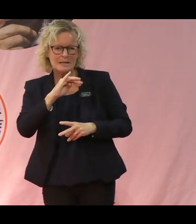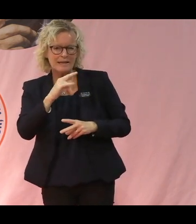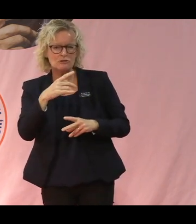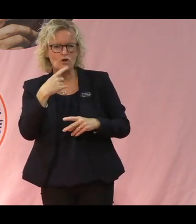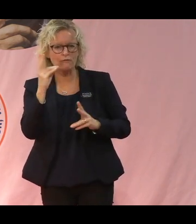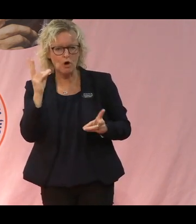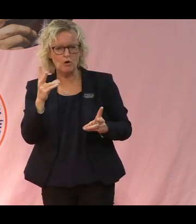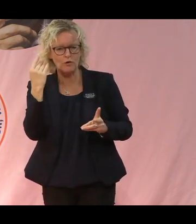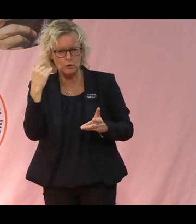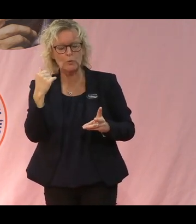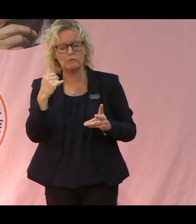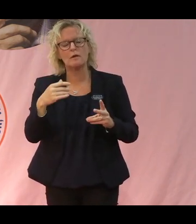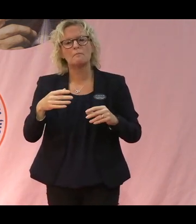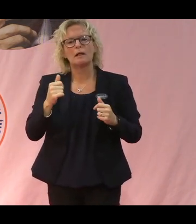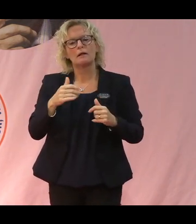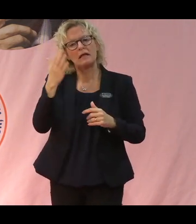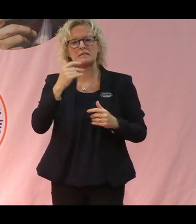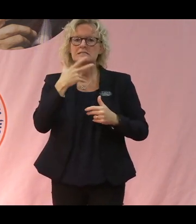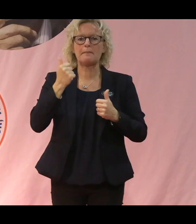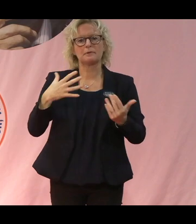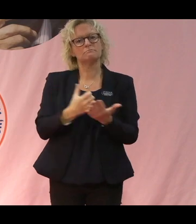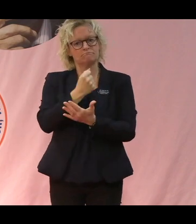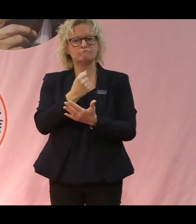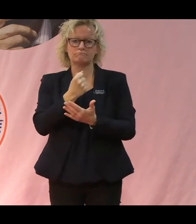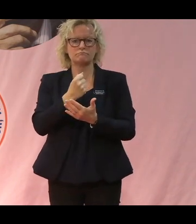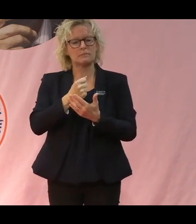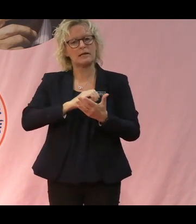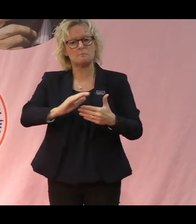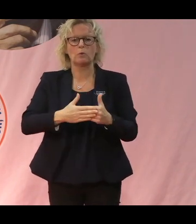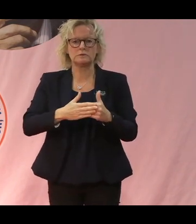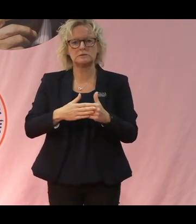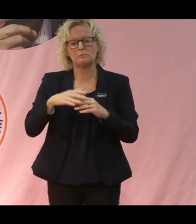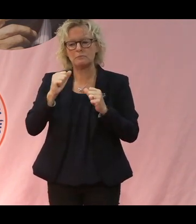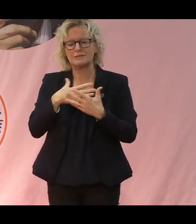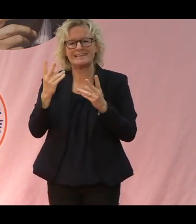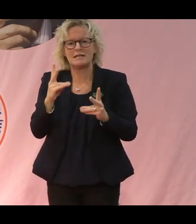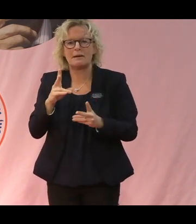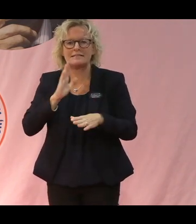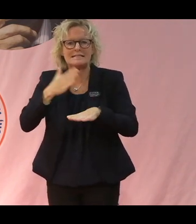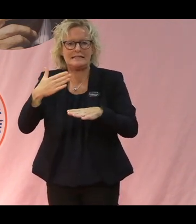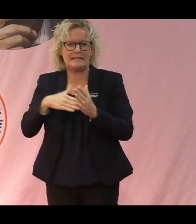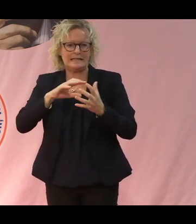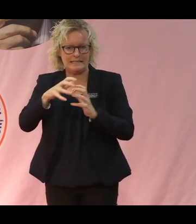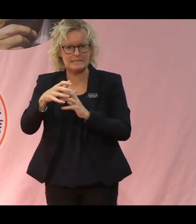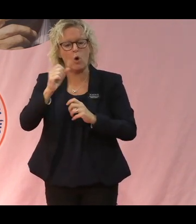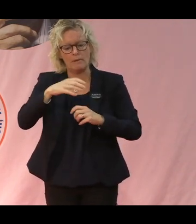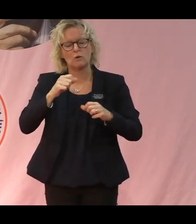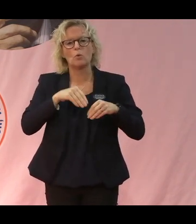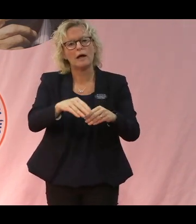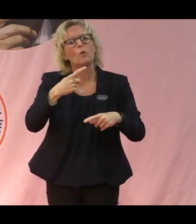har en kortare responstid för snabba kriser när man jobbar mer varierat. Och det är ett sätt att